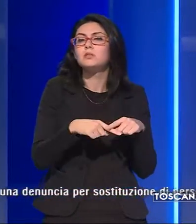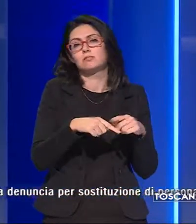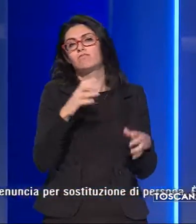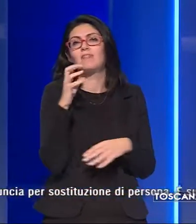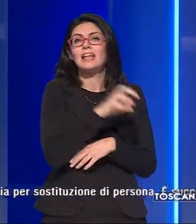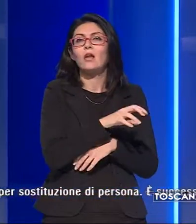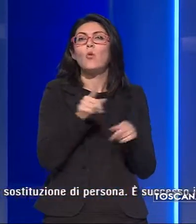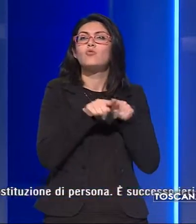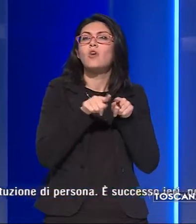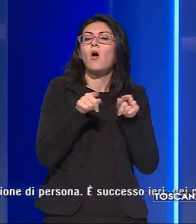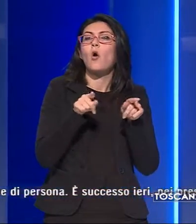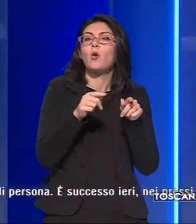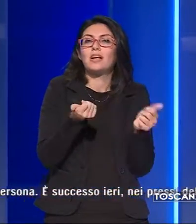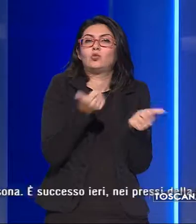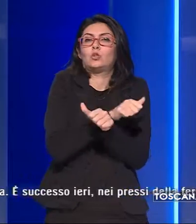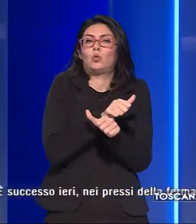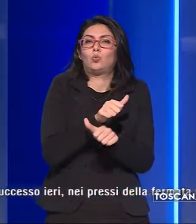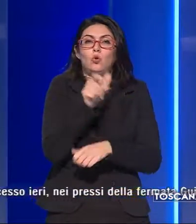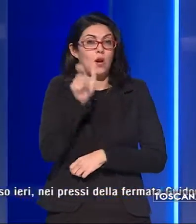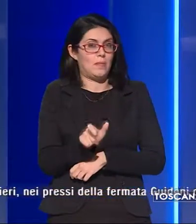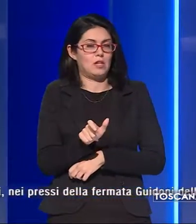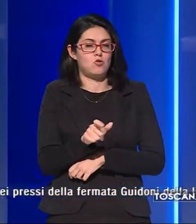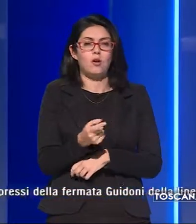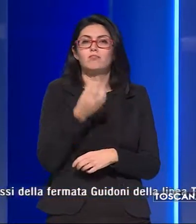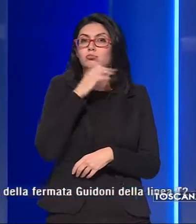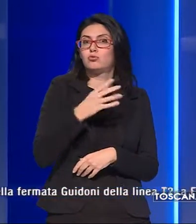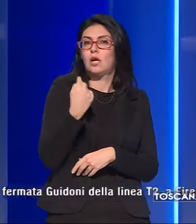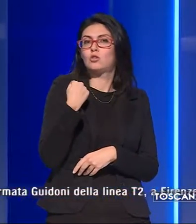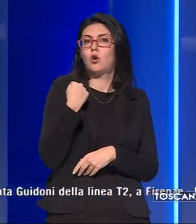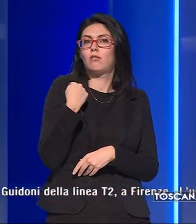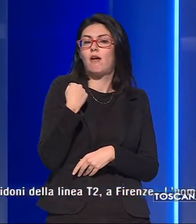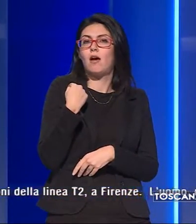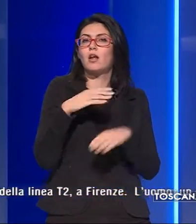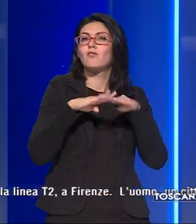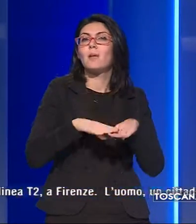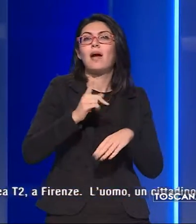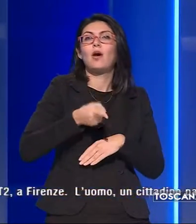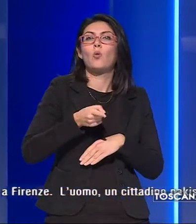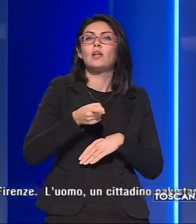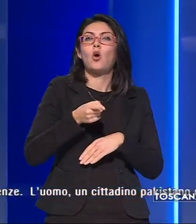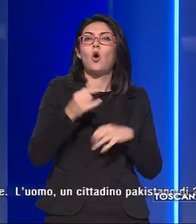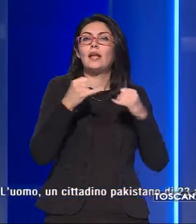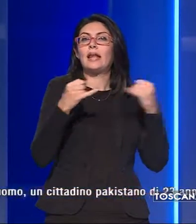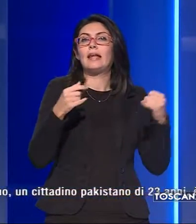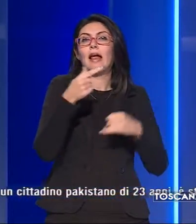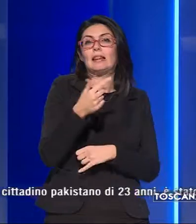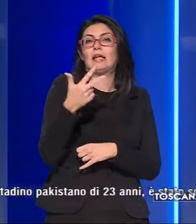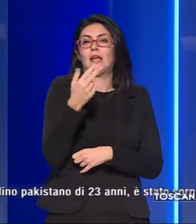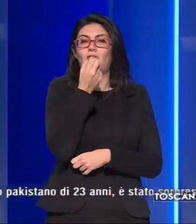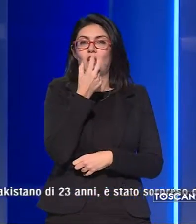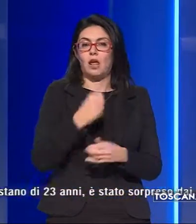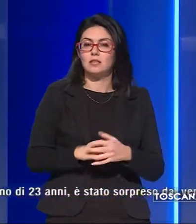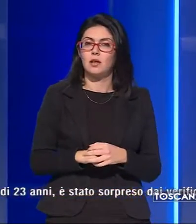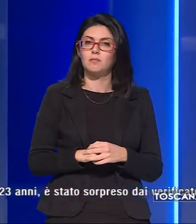sostituzione di persona. È successo ieri nei pressi della fermata Guidoni della linea T3 a